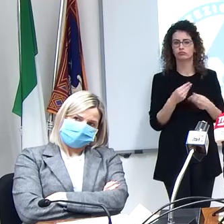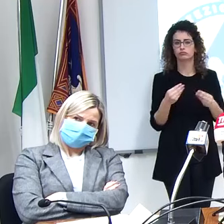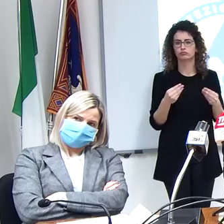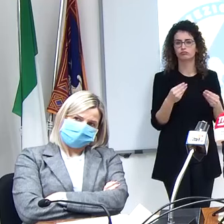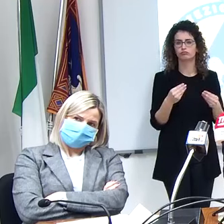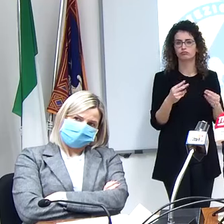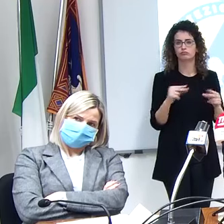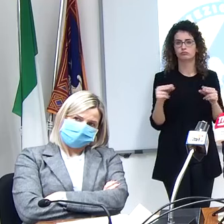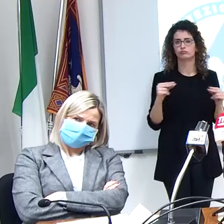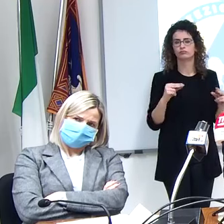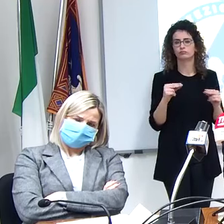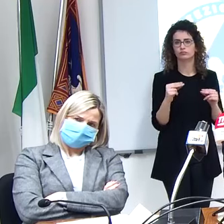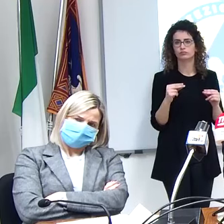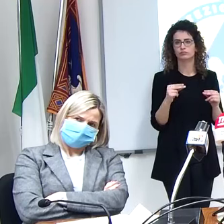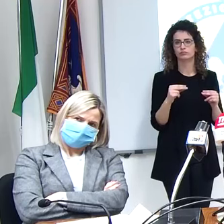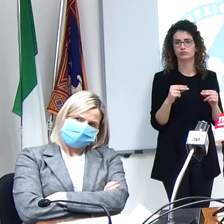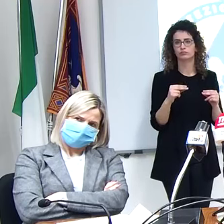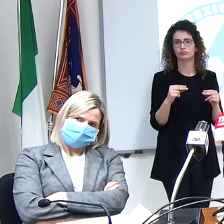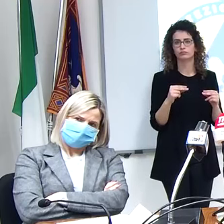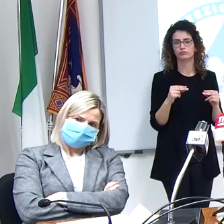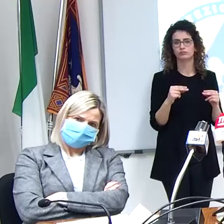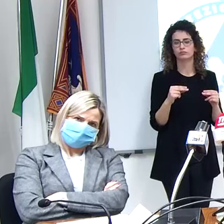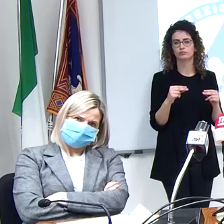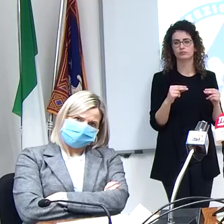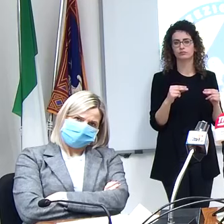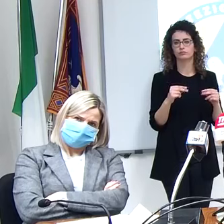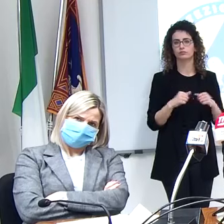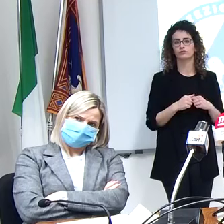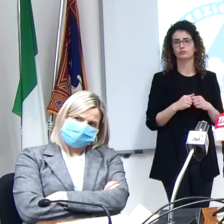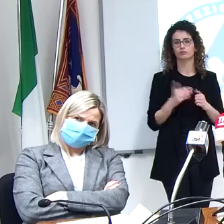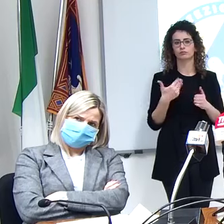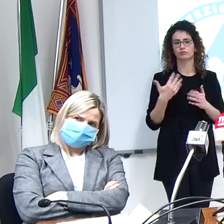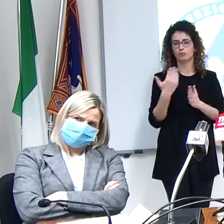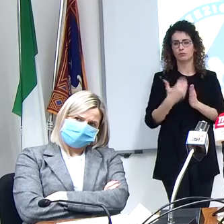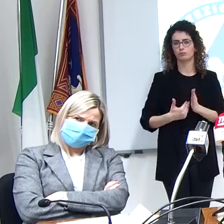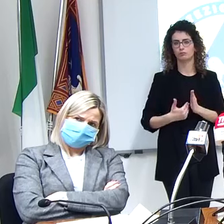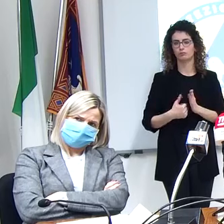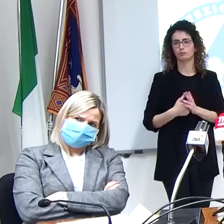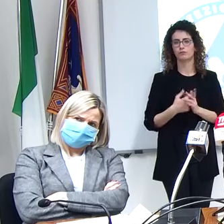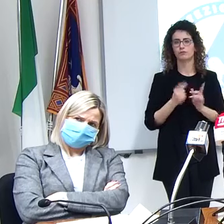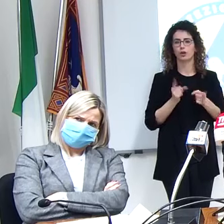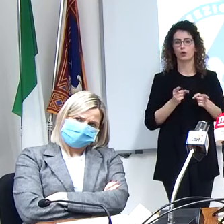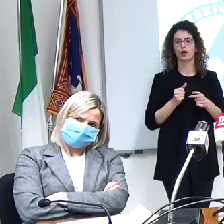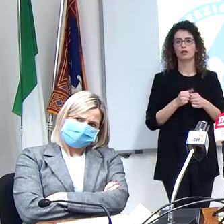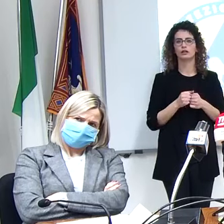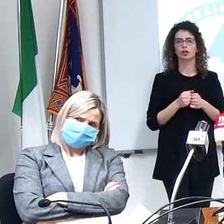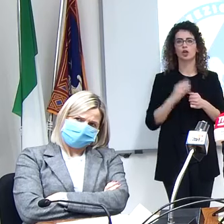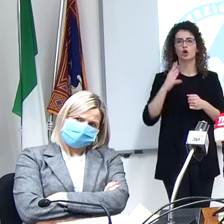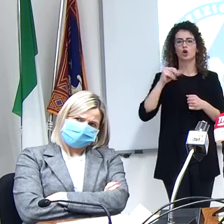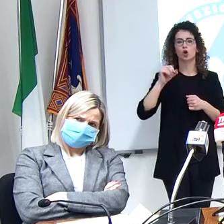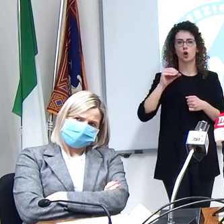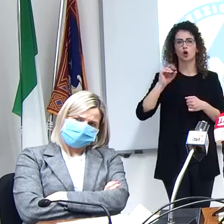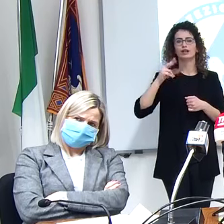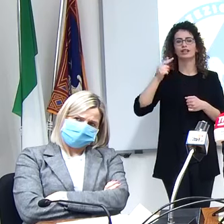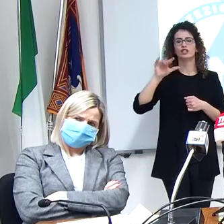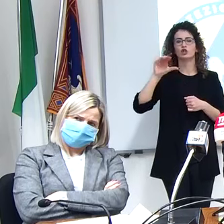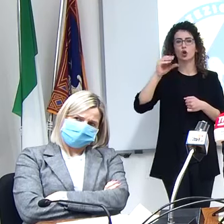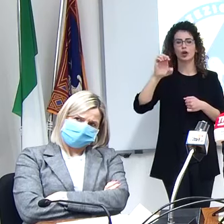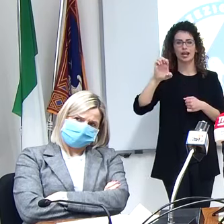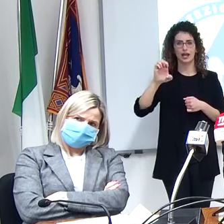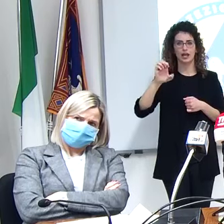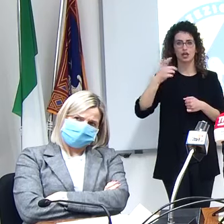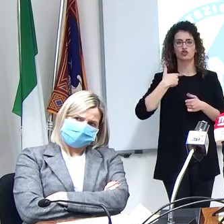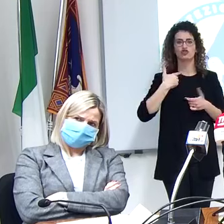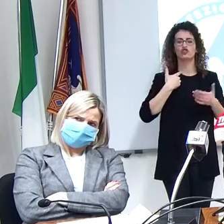all'interno di questi piani è il cortisone ci sono studi